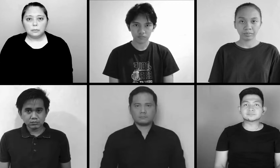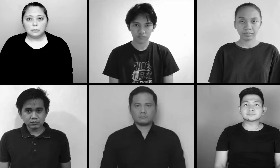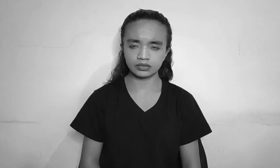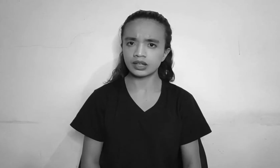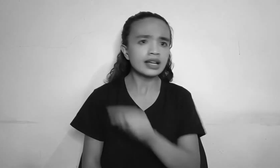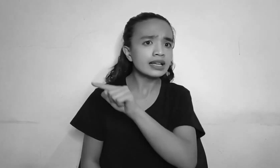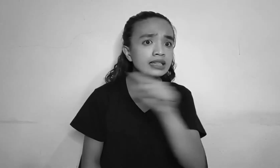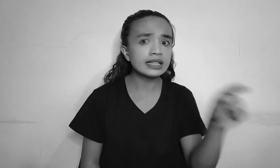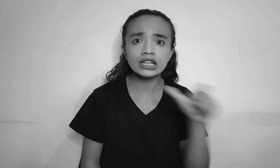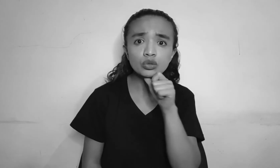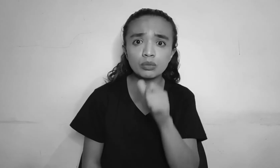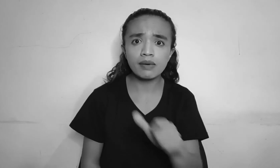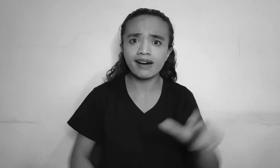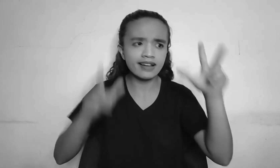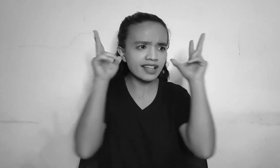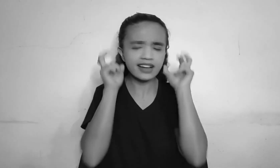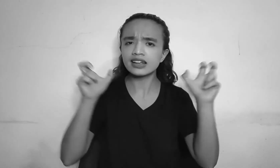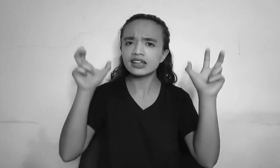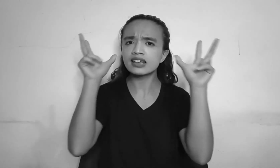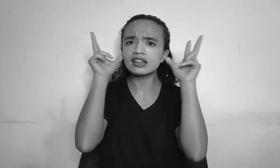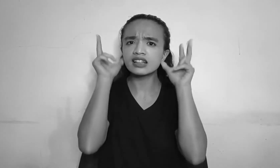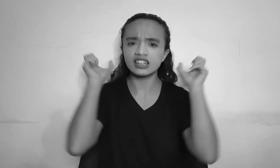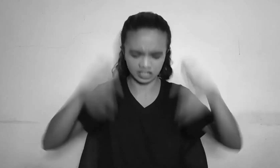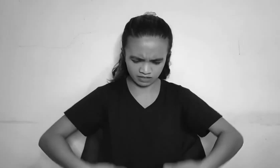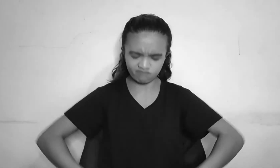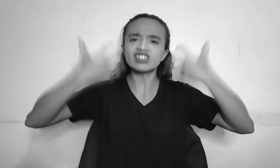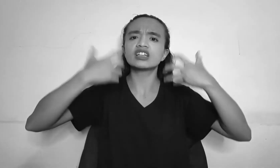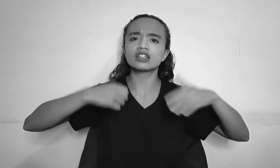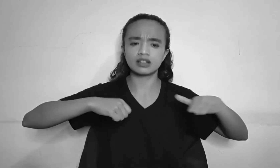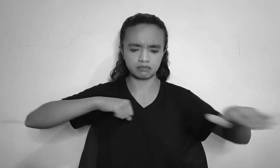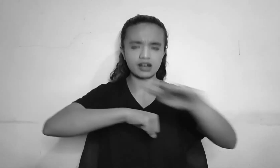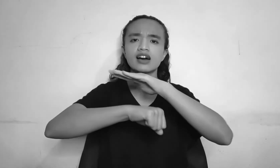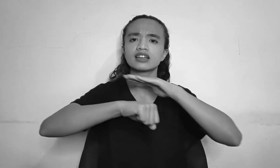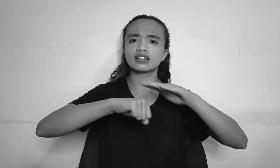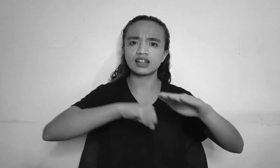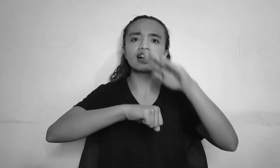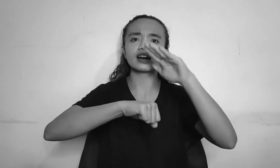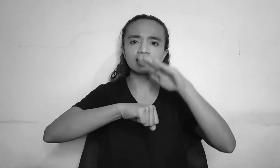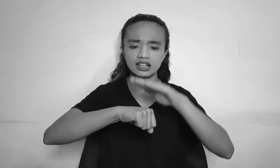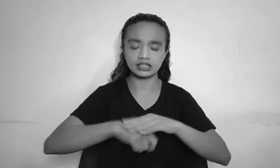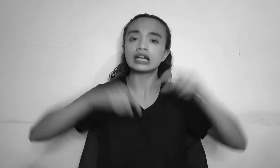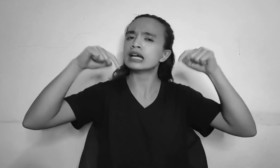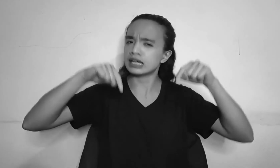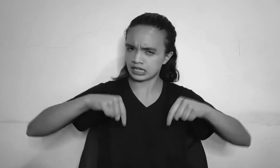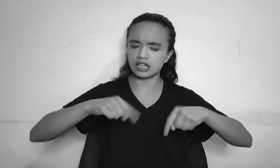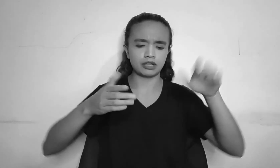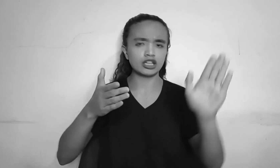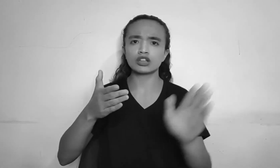Diyo ba nalililig, tinig ng bayan na galit? Himig ito ng